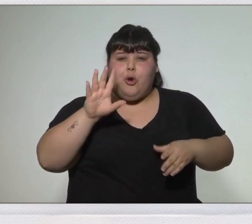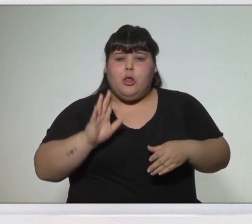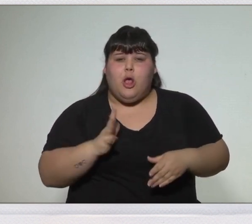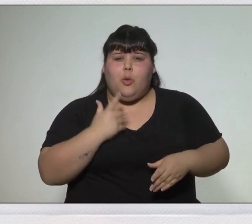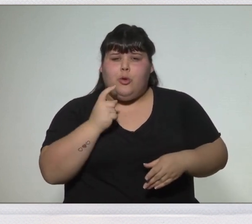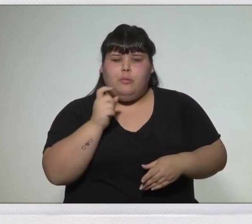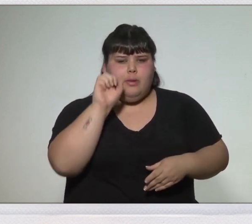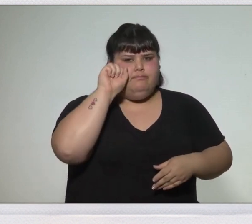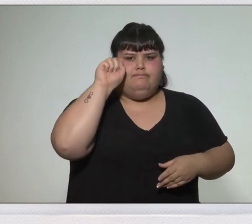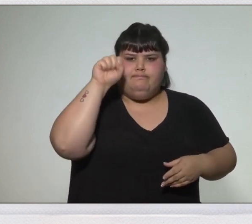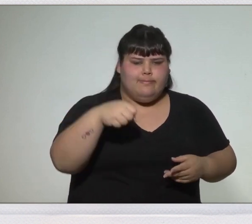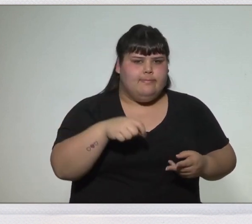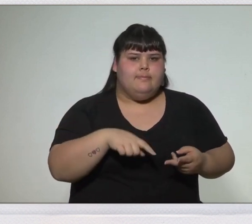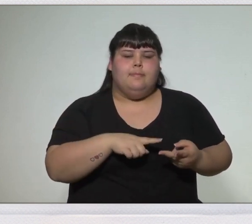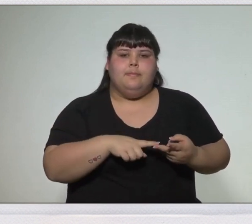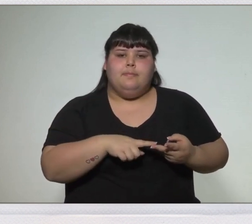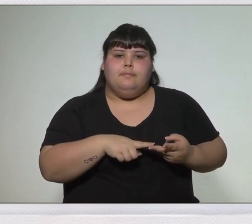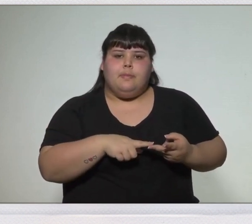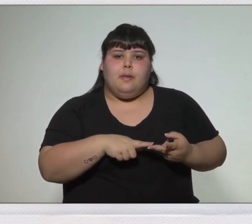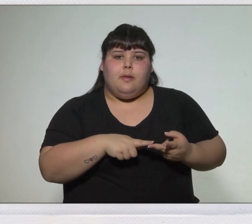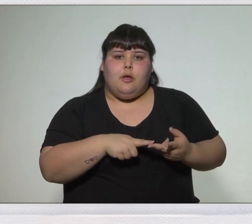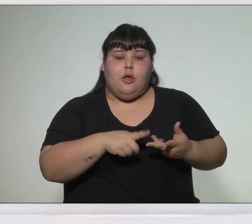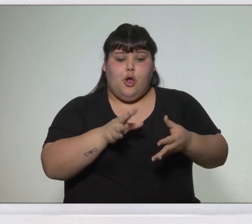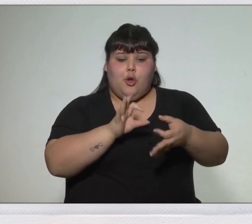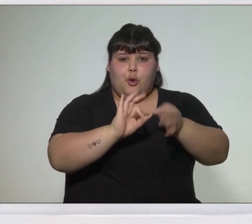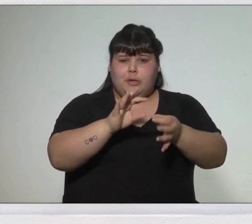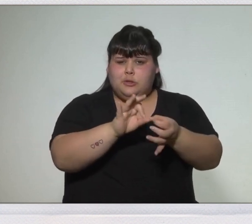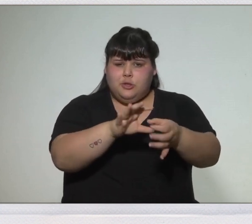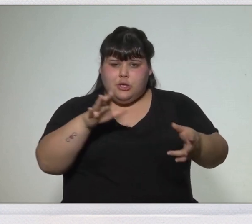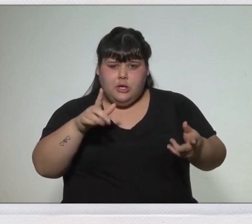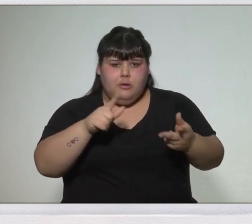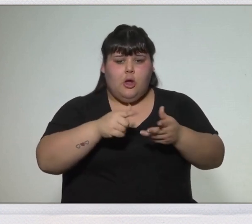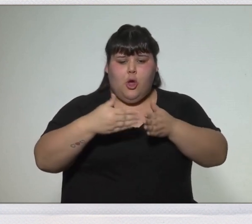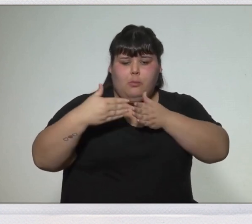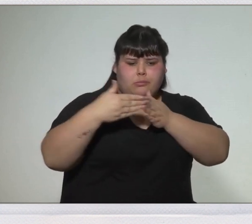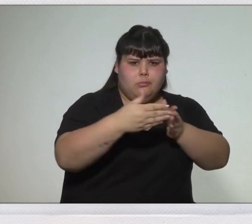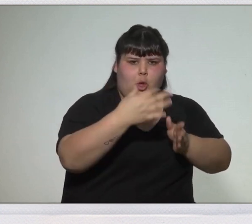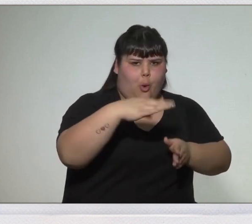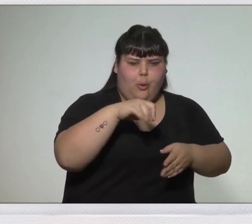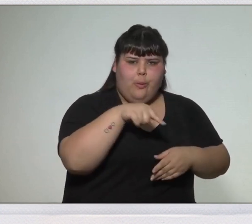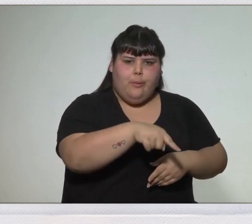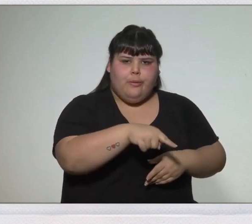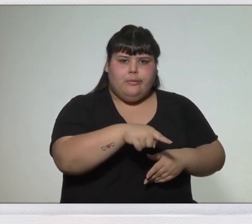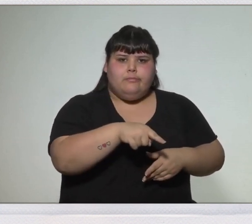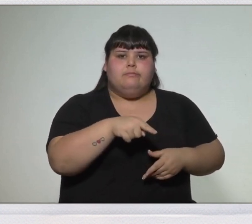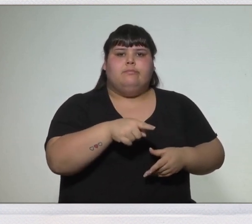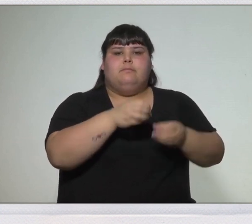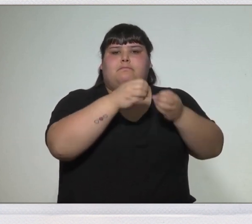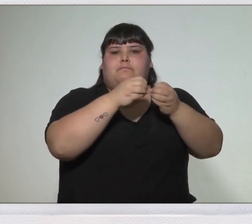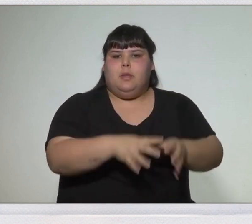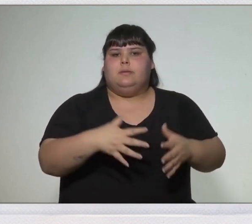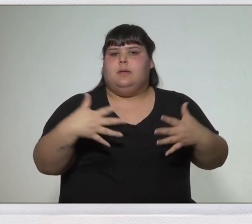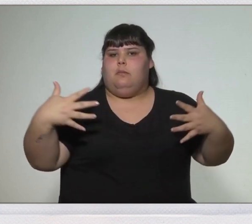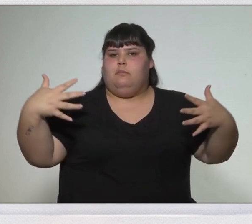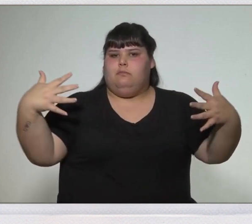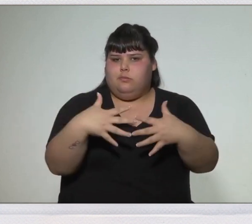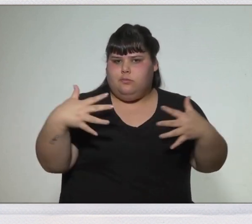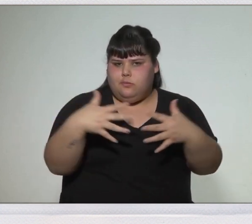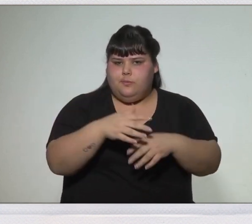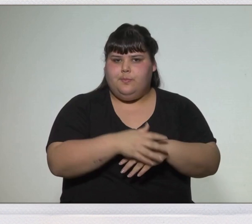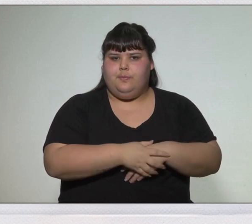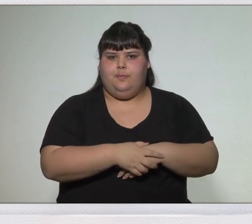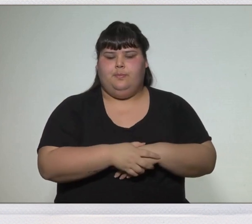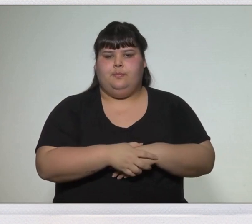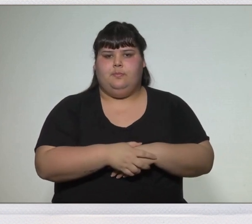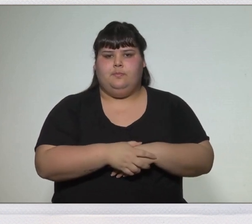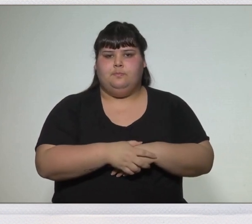autonomías provinciales, libre comercio y puerto único, genera el comienzo de la Guerra Civil.